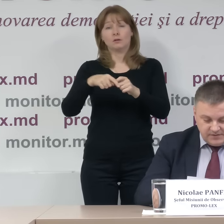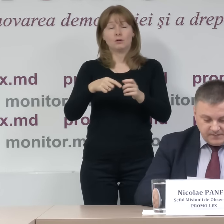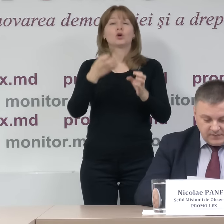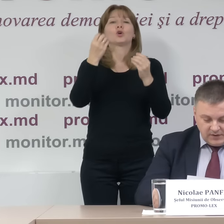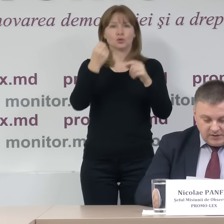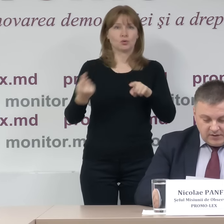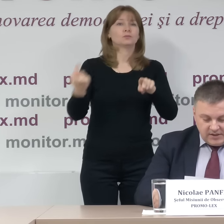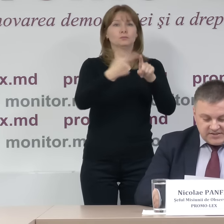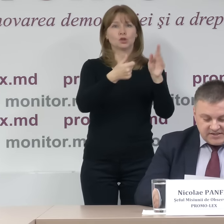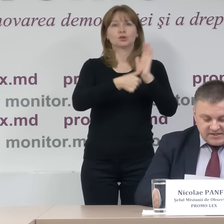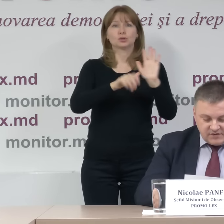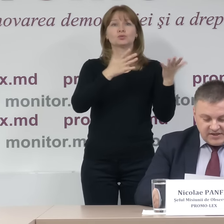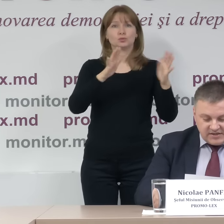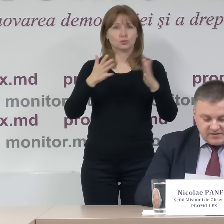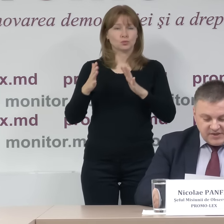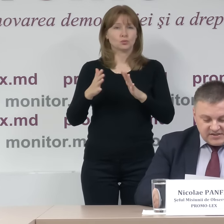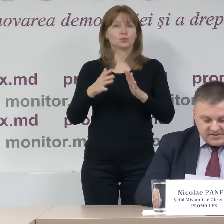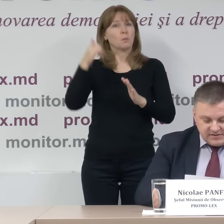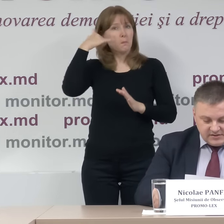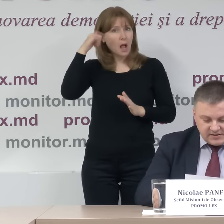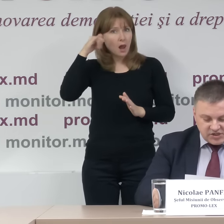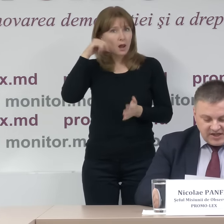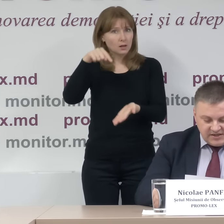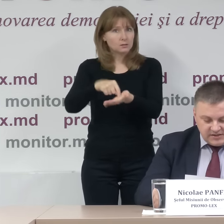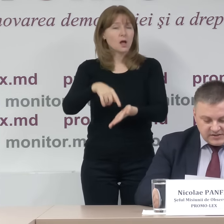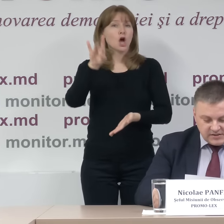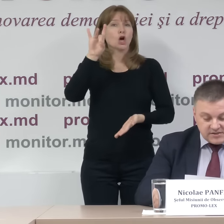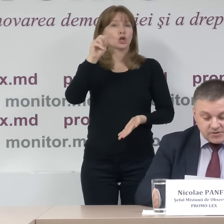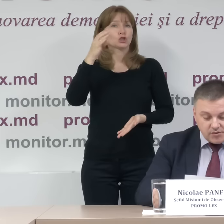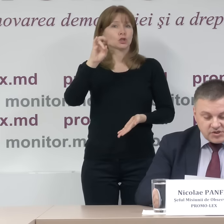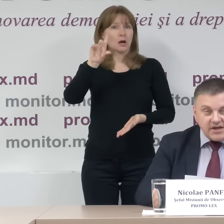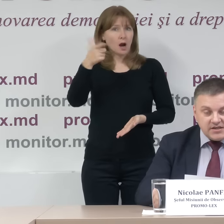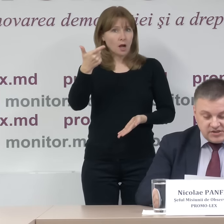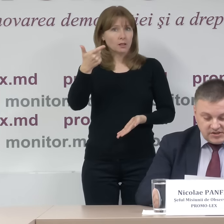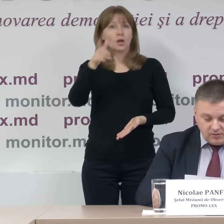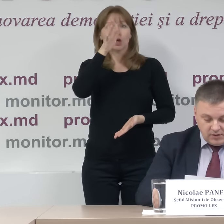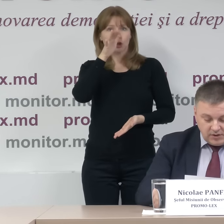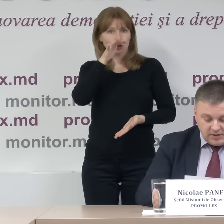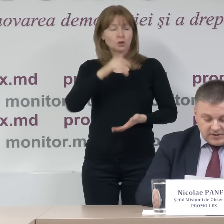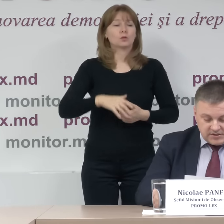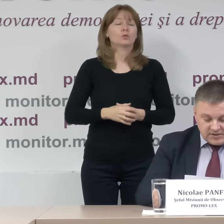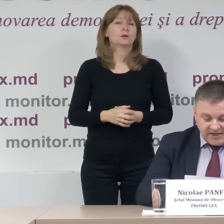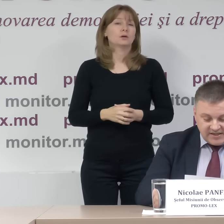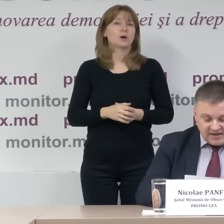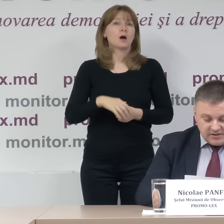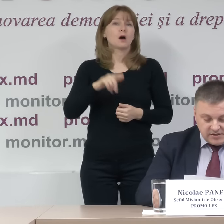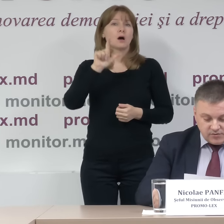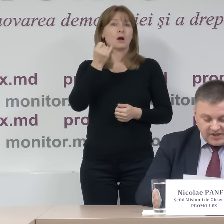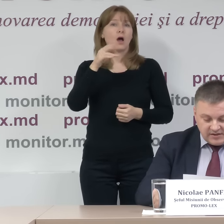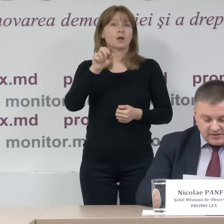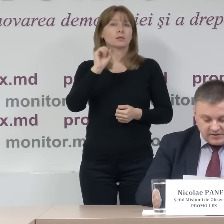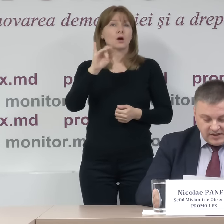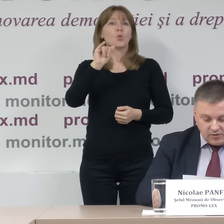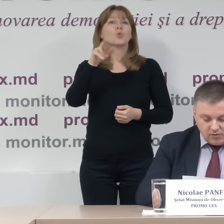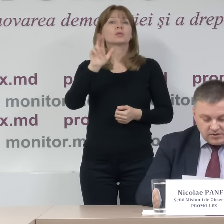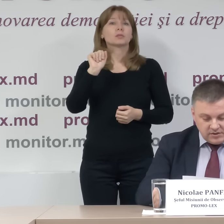cazuri în secției de votare din Bălți, Râșcani, sectorul Râșcani-Chișinău, Gai Dar, din